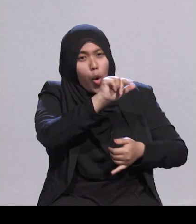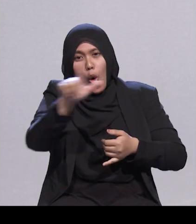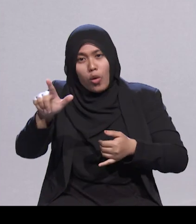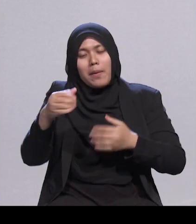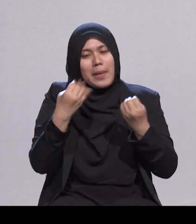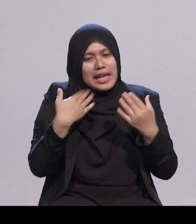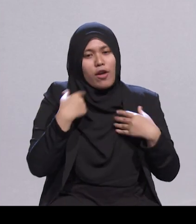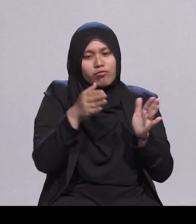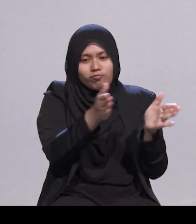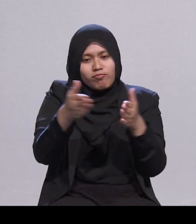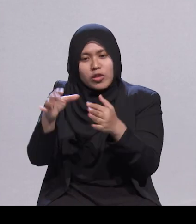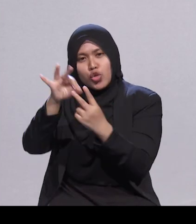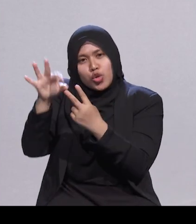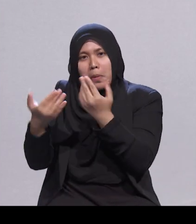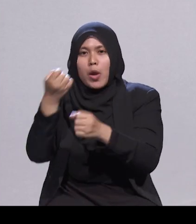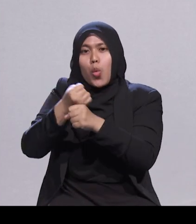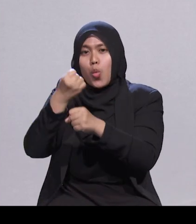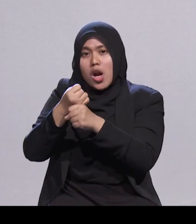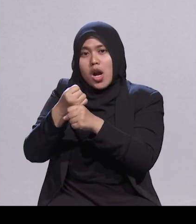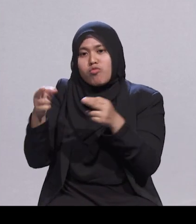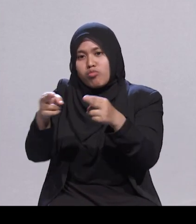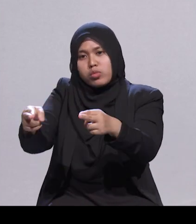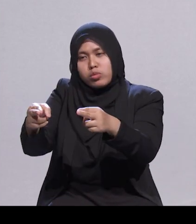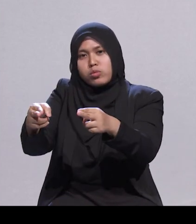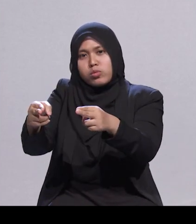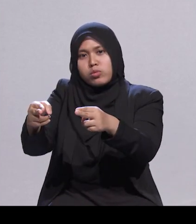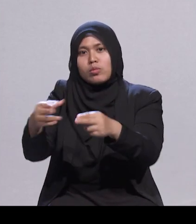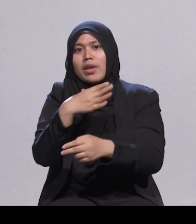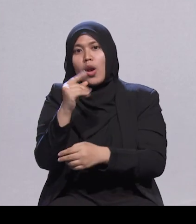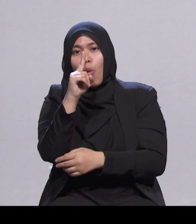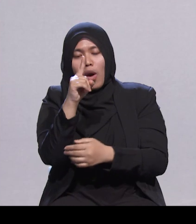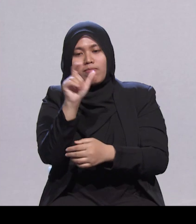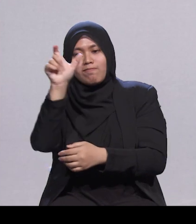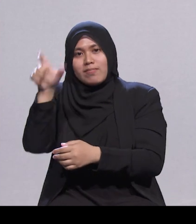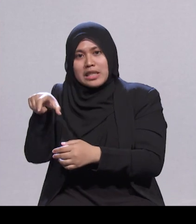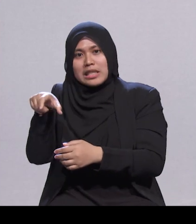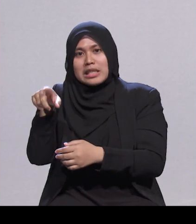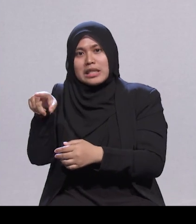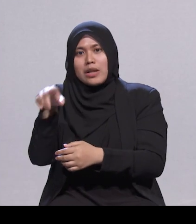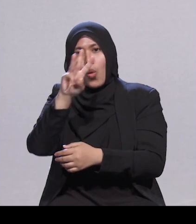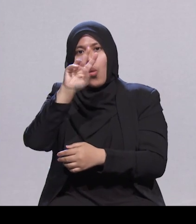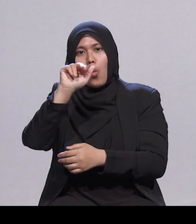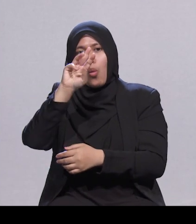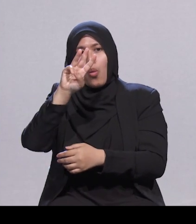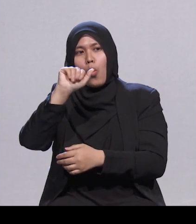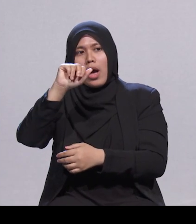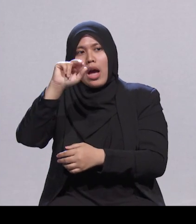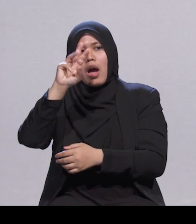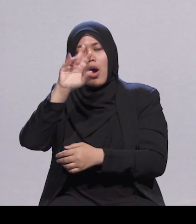bekerja dahulu. Misalnya, Izwandi Wanha. Beliau mula bekerja di ST Aerospace di